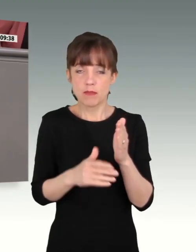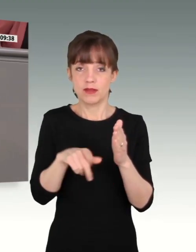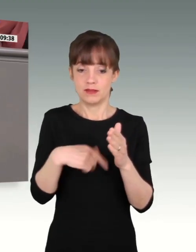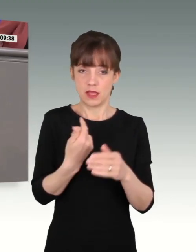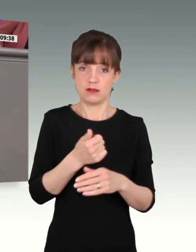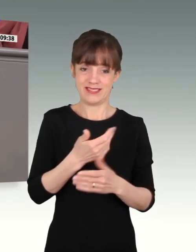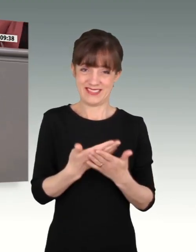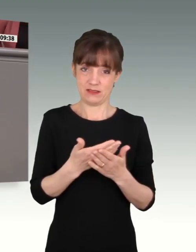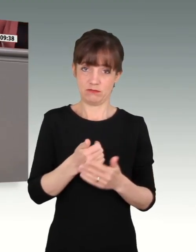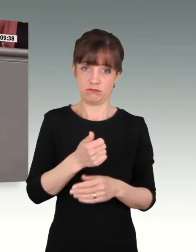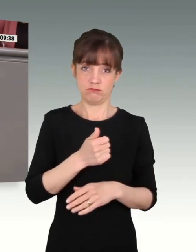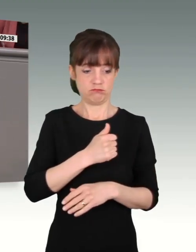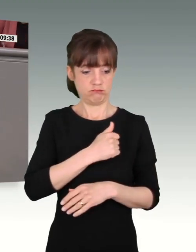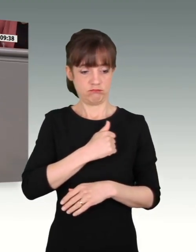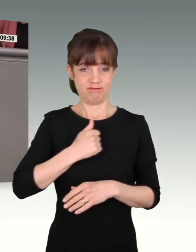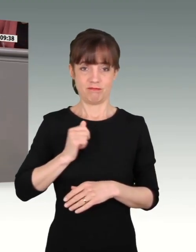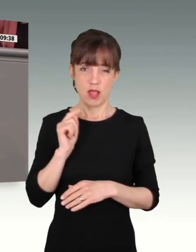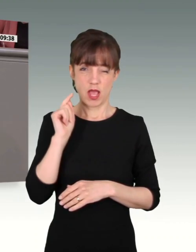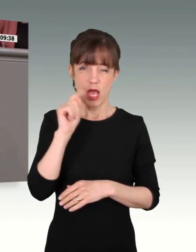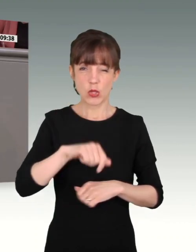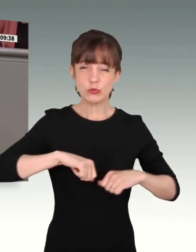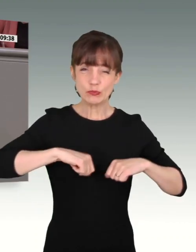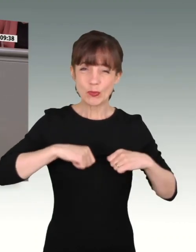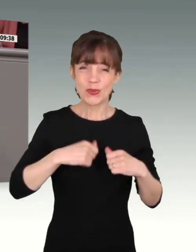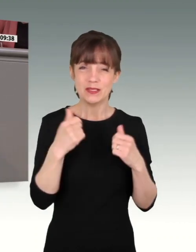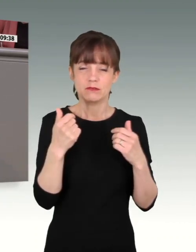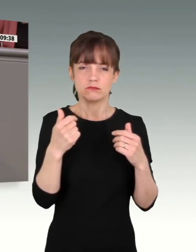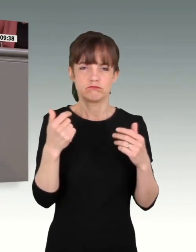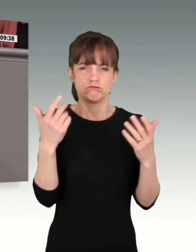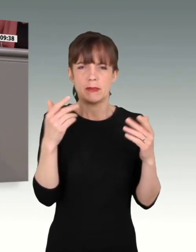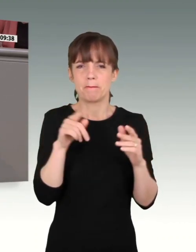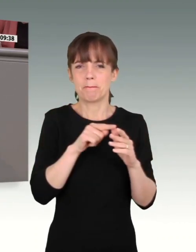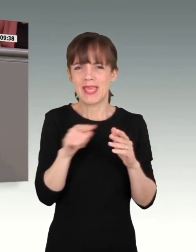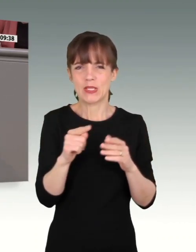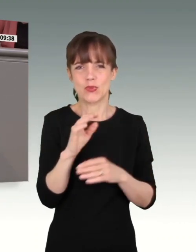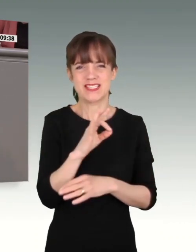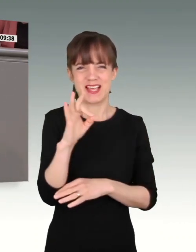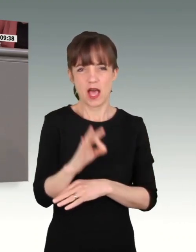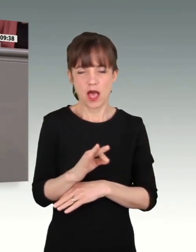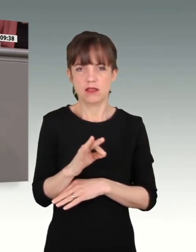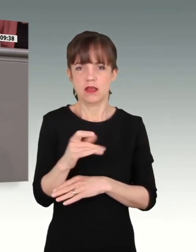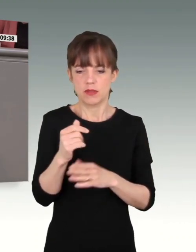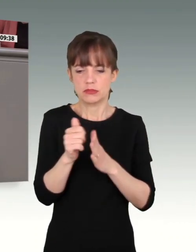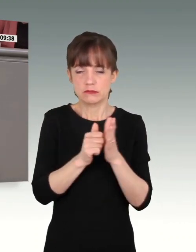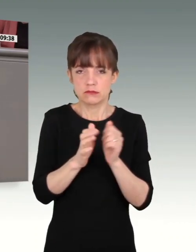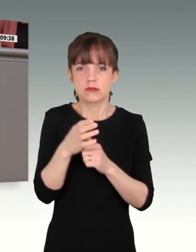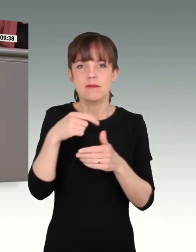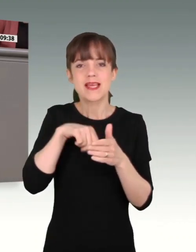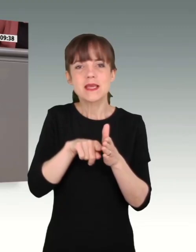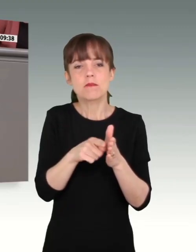morgens um sieben auf der Schießbahn bei Minusgraden das 80-20-Verfahren sauber durchführen zu können. Für die